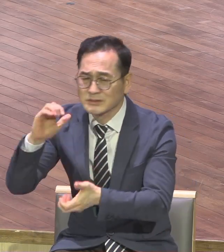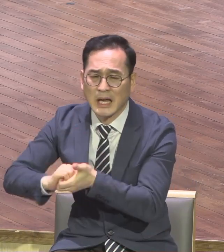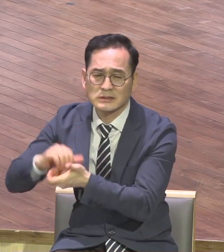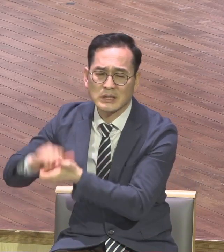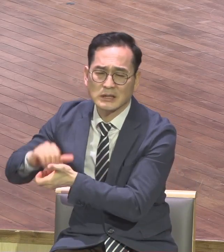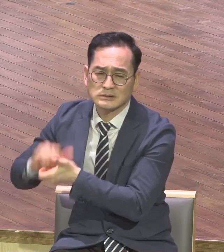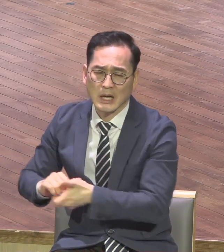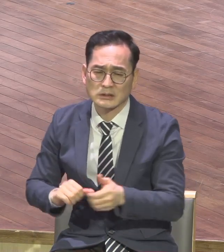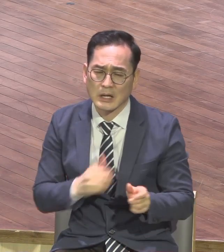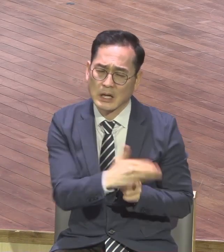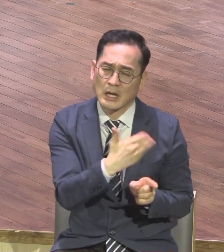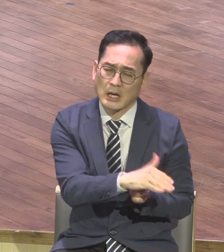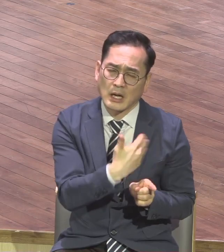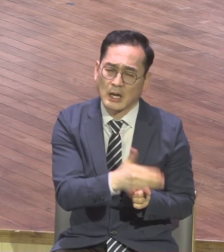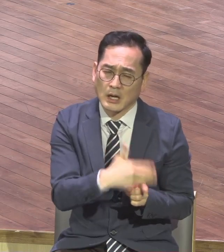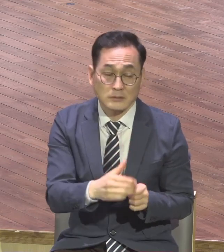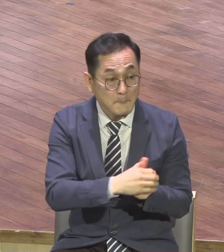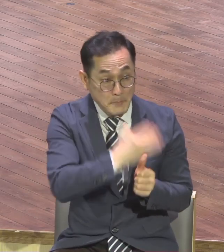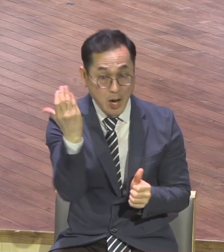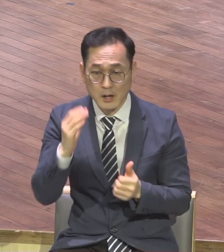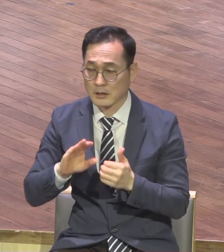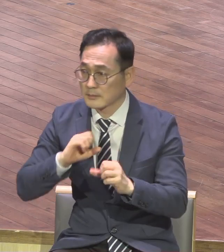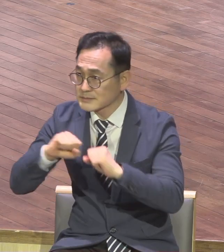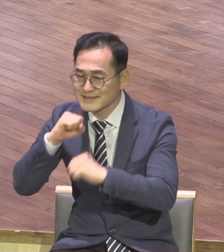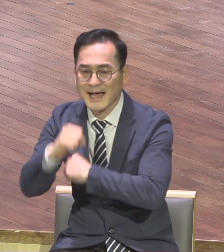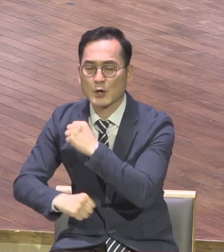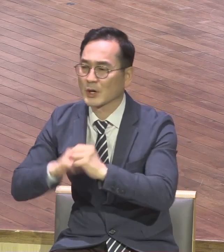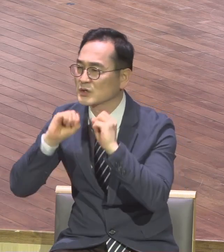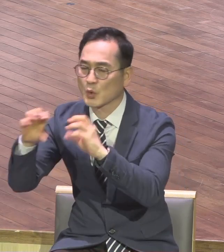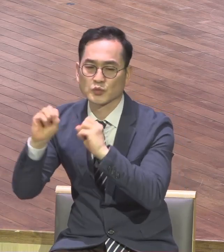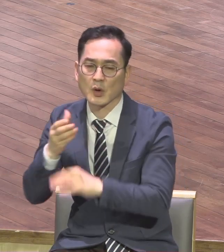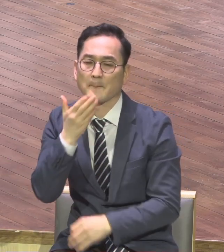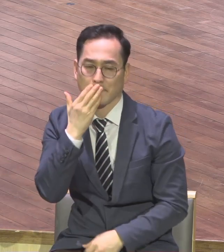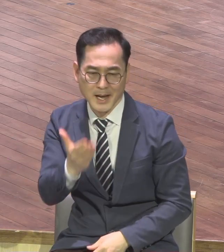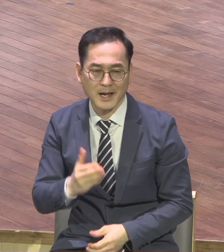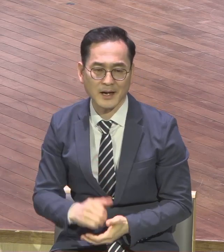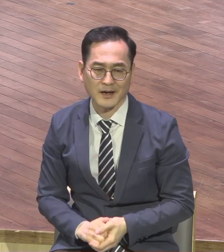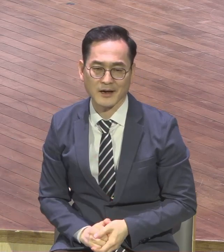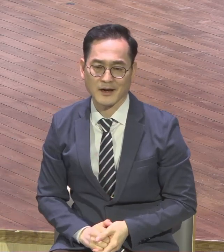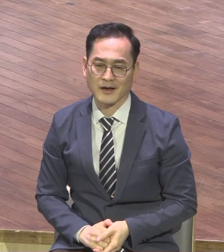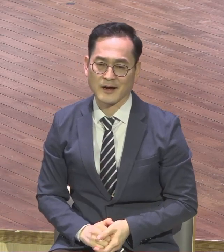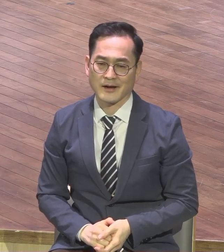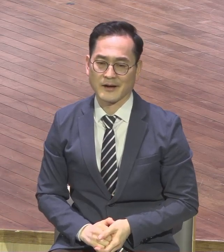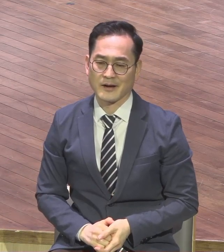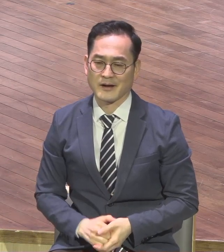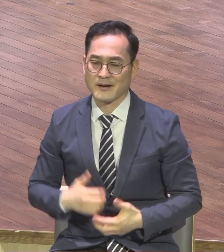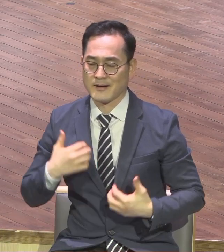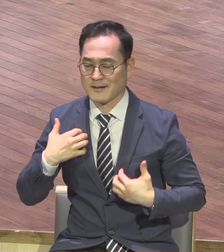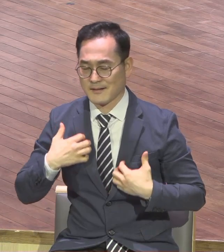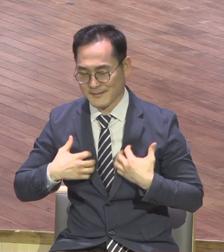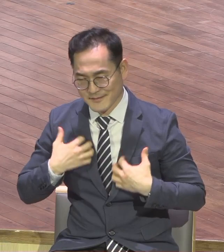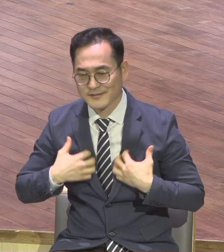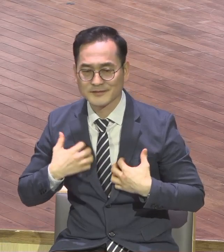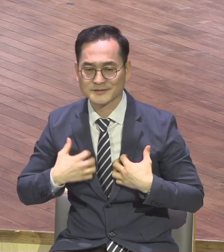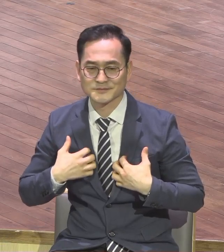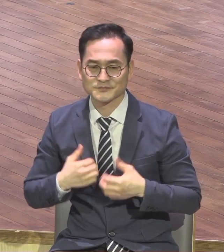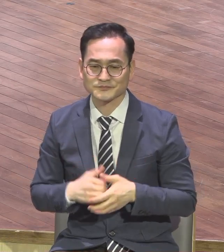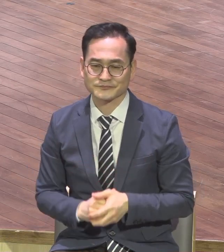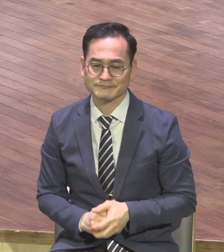엄청난 하나님의 응답을 주셔서 마음껏 이제는 성교할 수 있는 문을 활짝 열 수 있는 그런 기회가